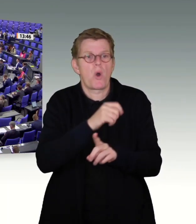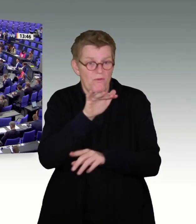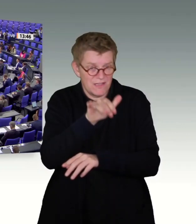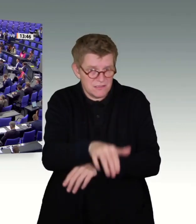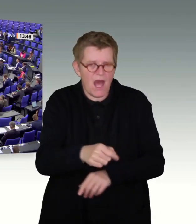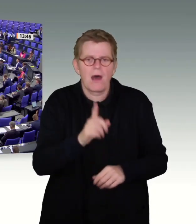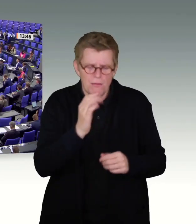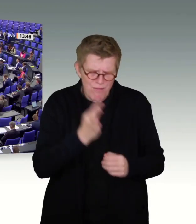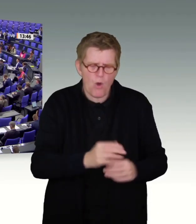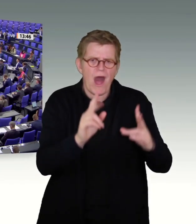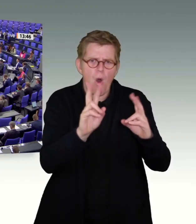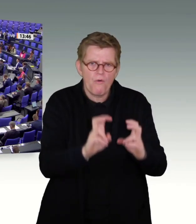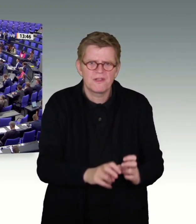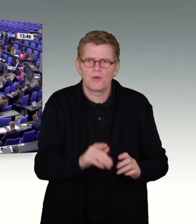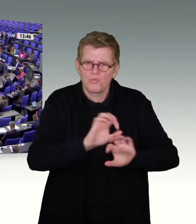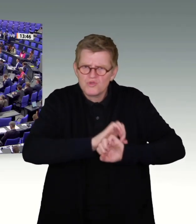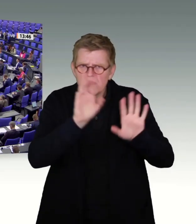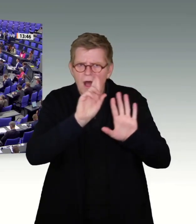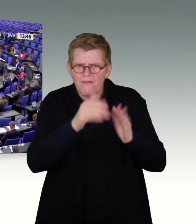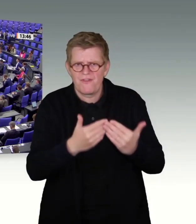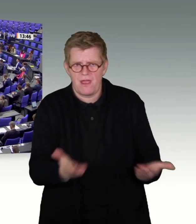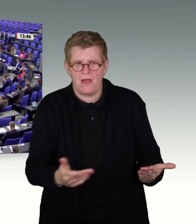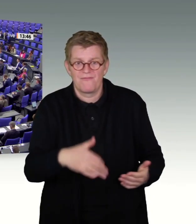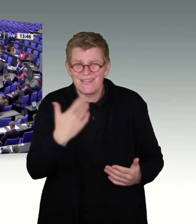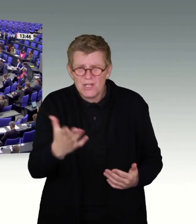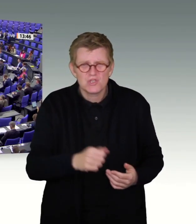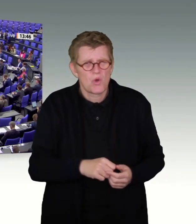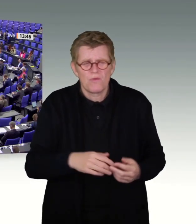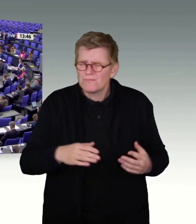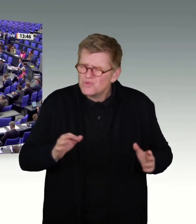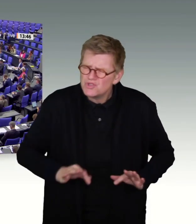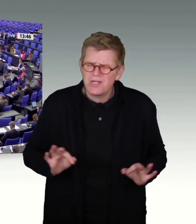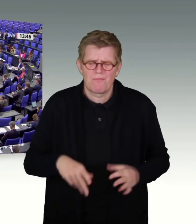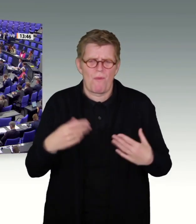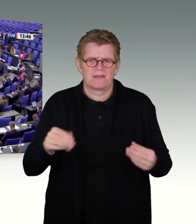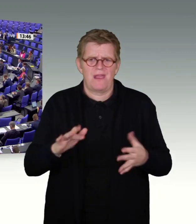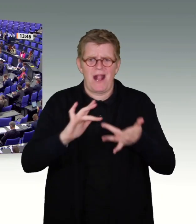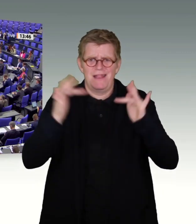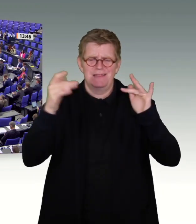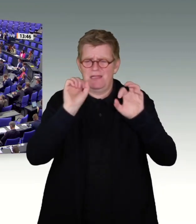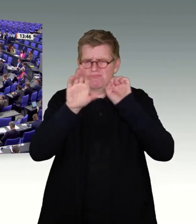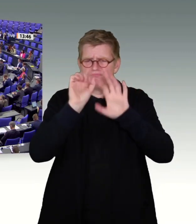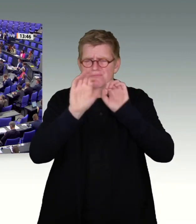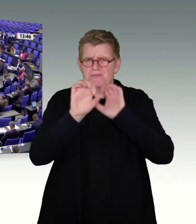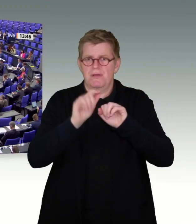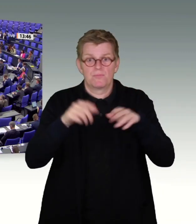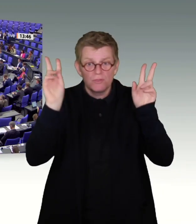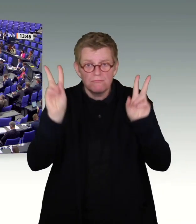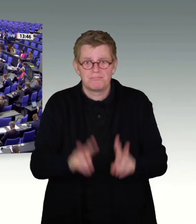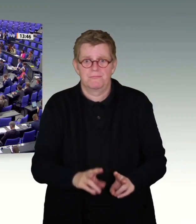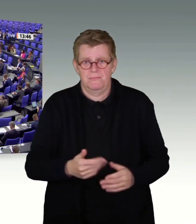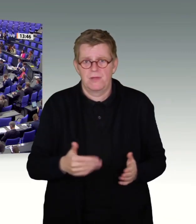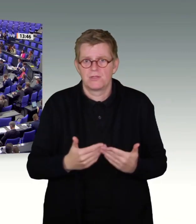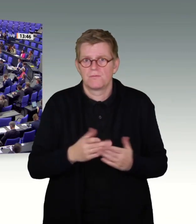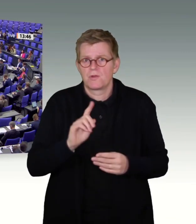bekämpfen, dass das Angebot dieses widerlichen Materials im Netz sinkt. Weil jeder Angst haben muss, erwischt zu werden,